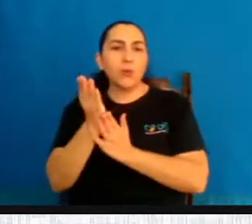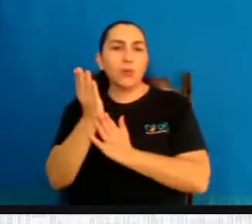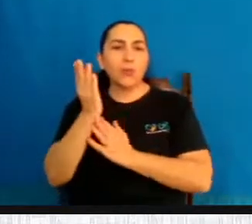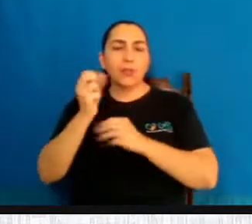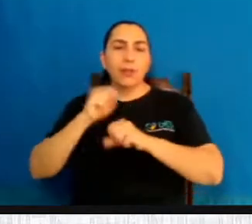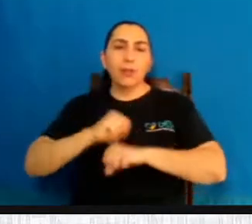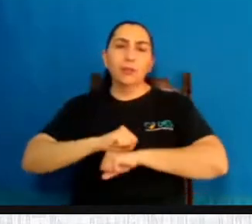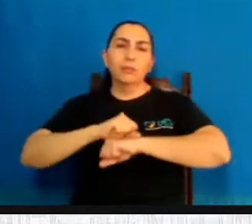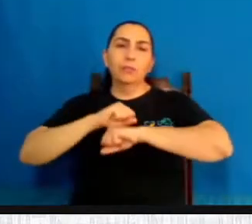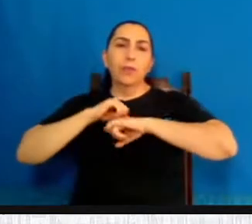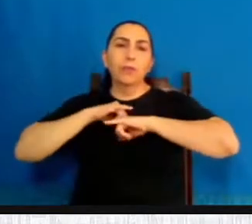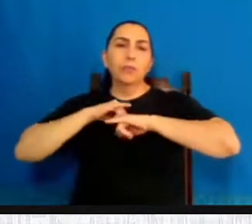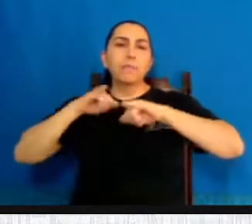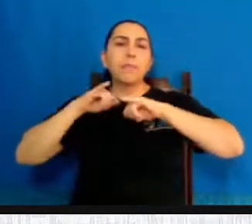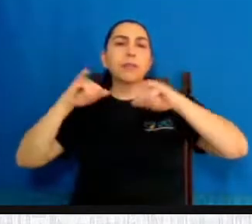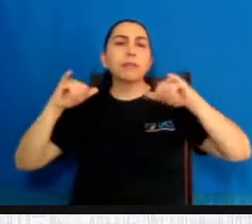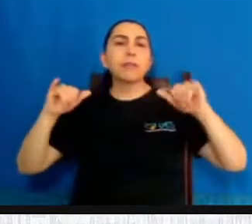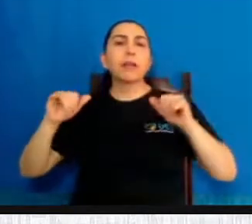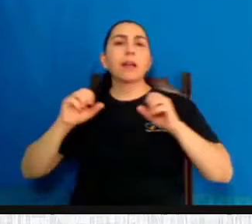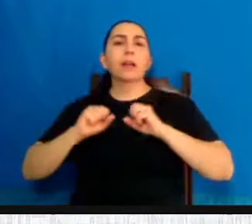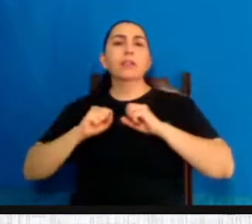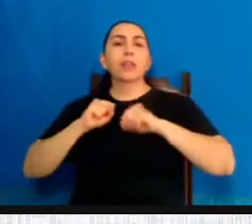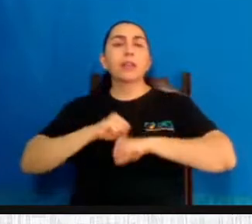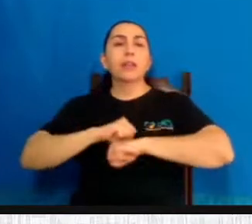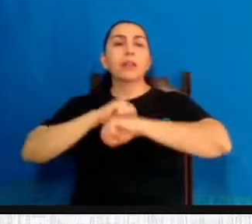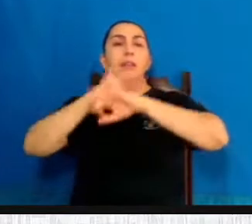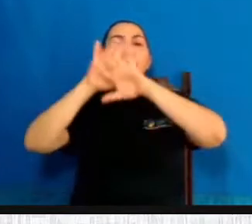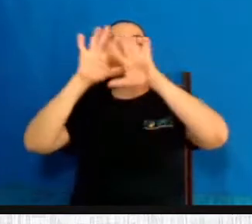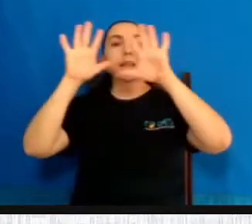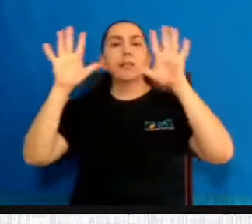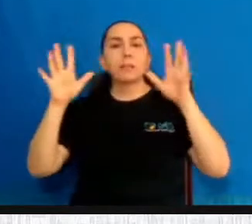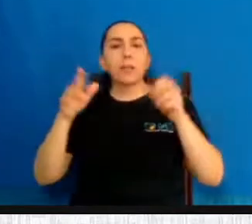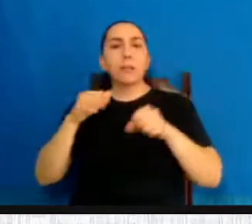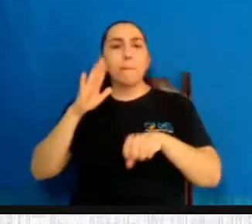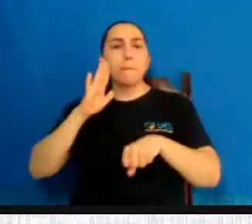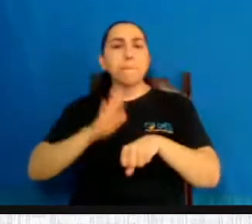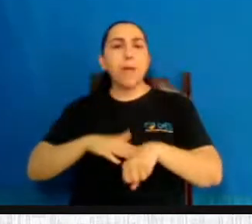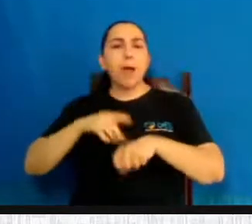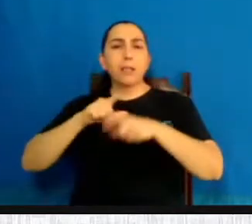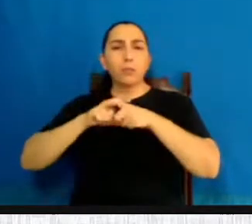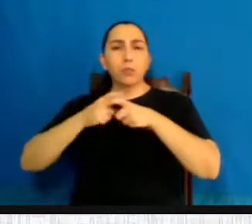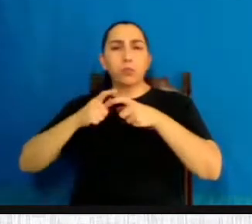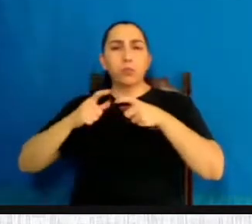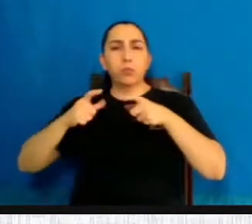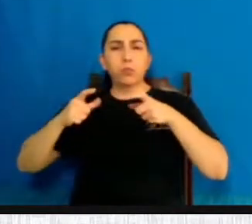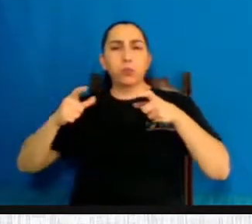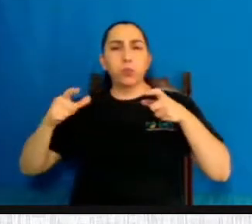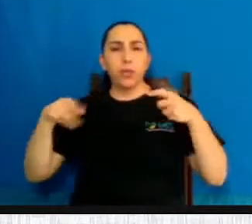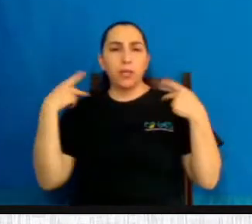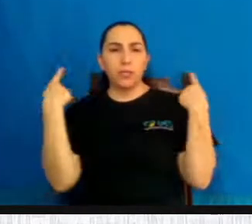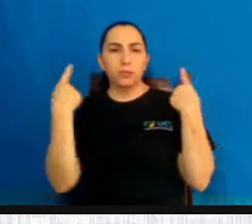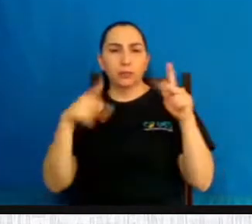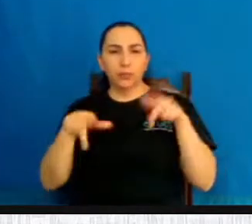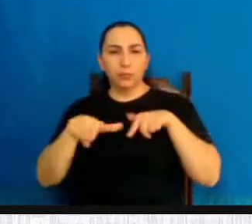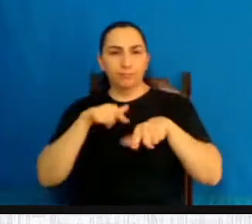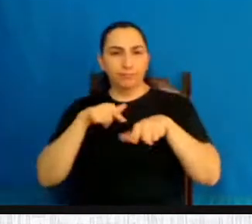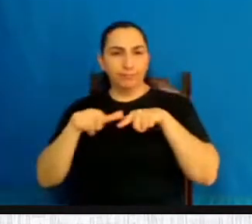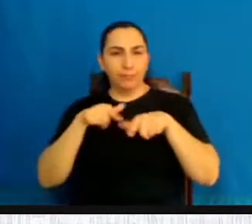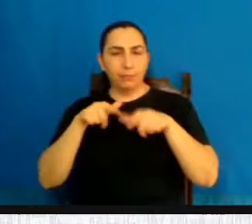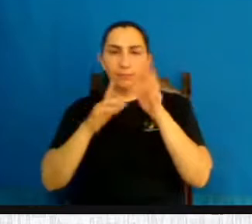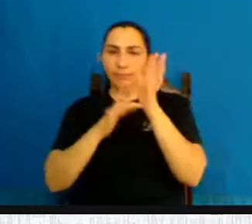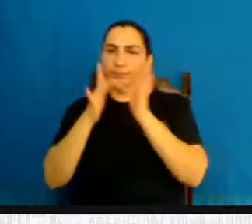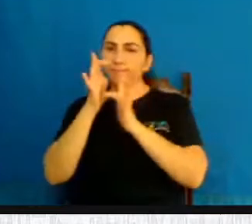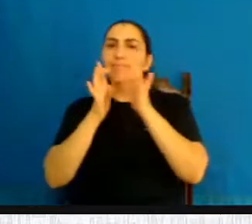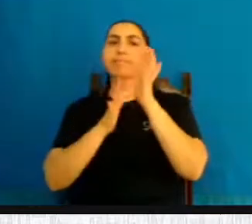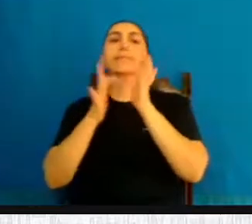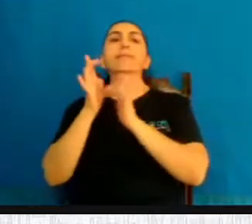esclarecimento seja divulgado, ampliado, proferido pelo seu trabalho. Que Jesus te abençoe. E obrigada